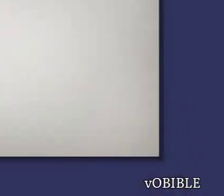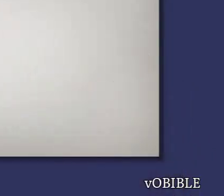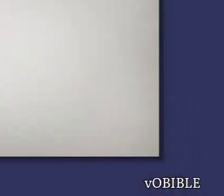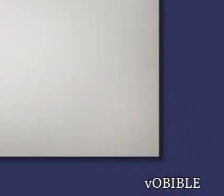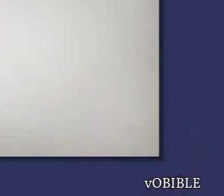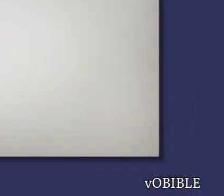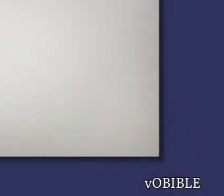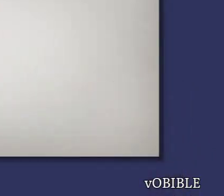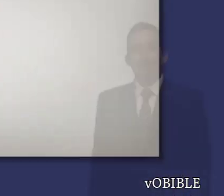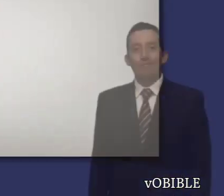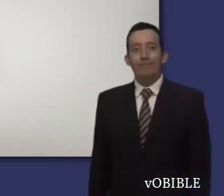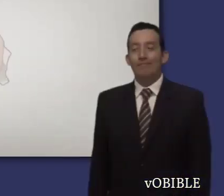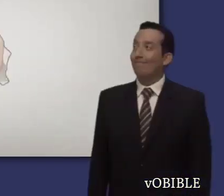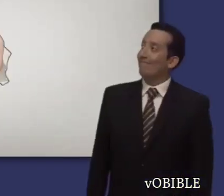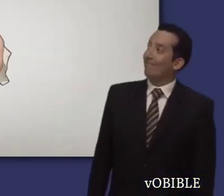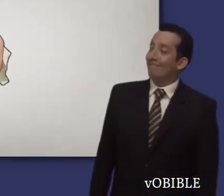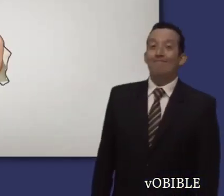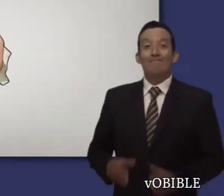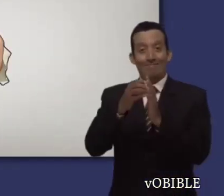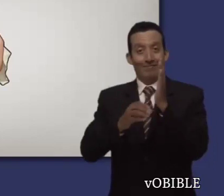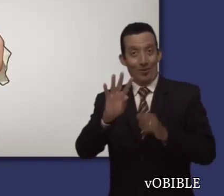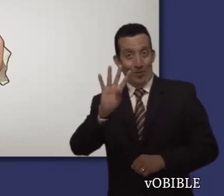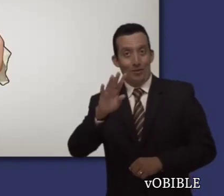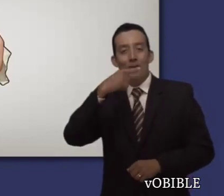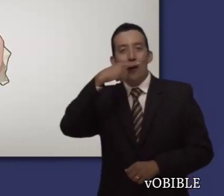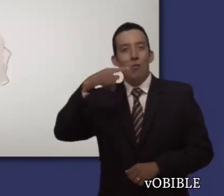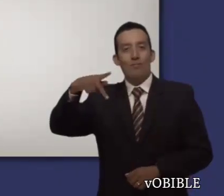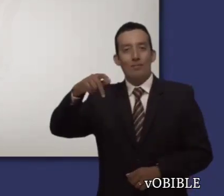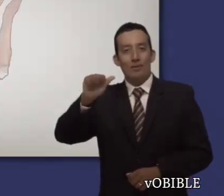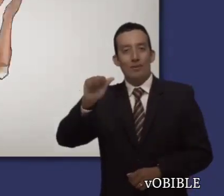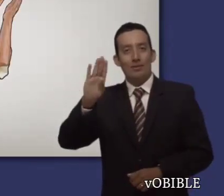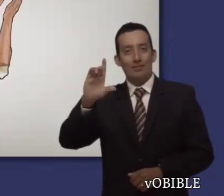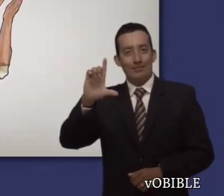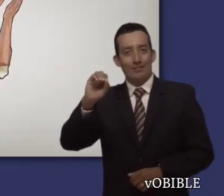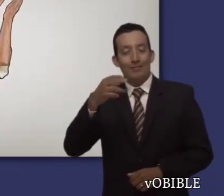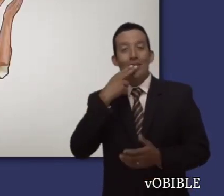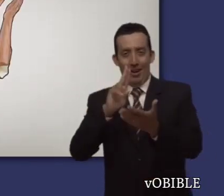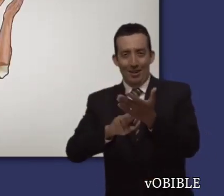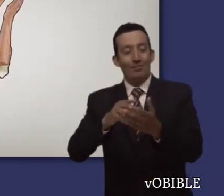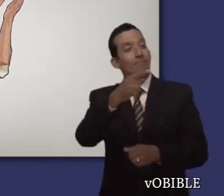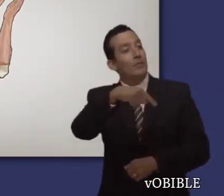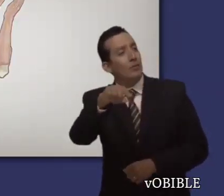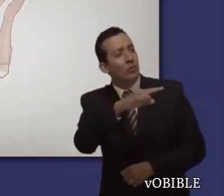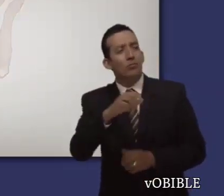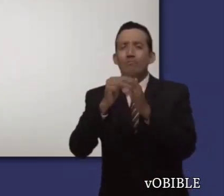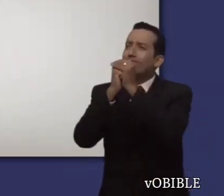En el capítulo 4, Pablo les dice que perseveren en la oración y que den gracias a Dios.